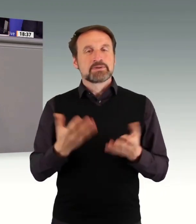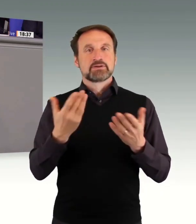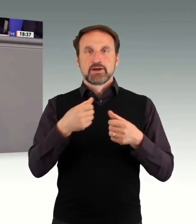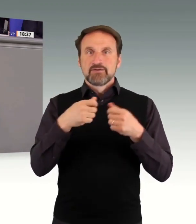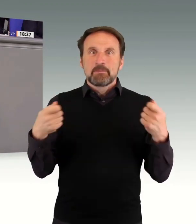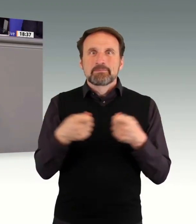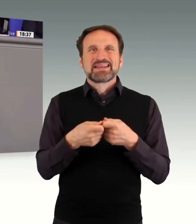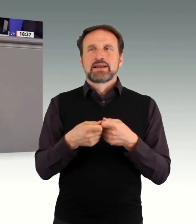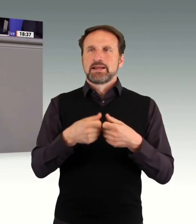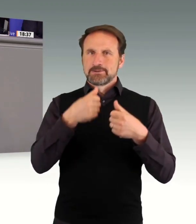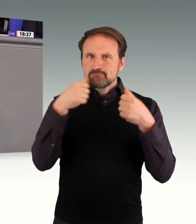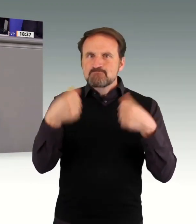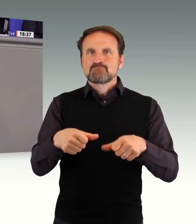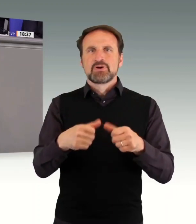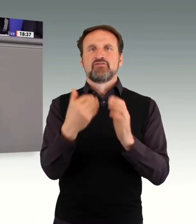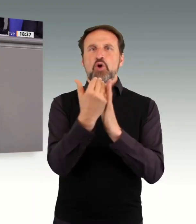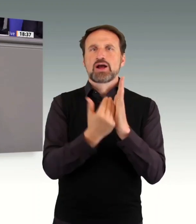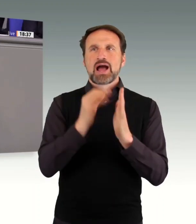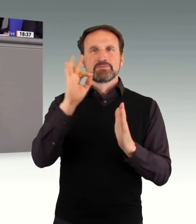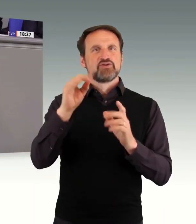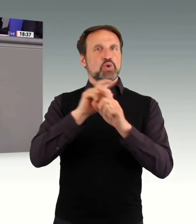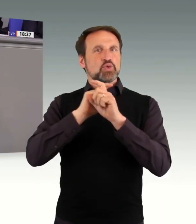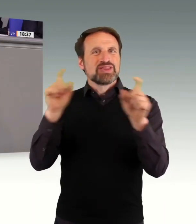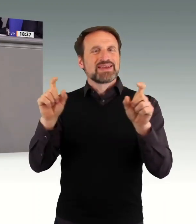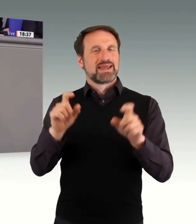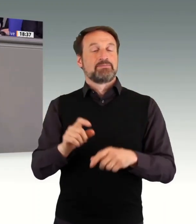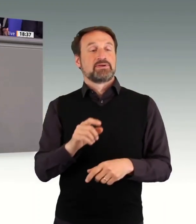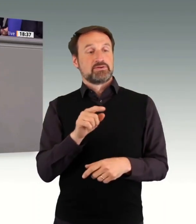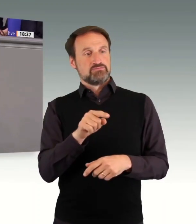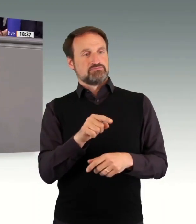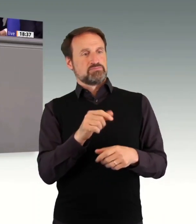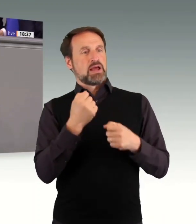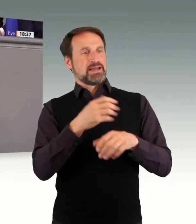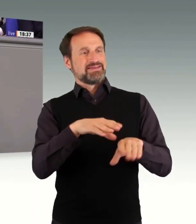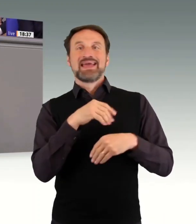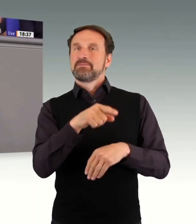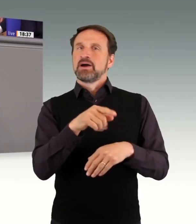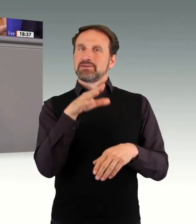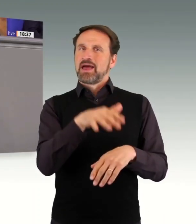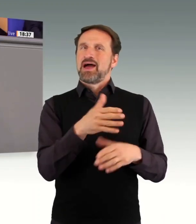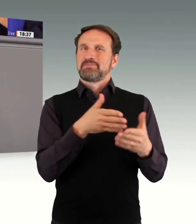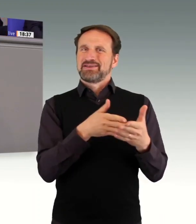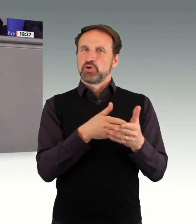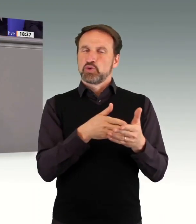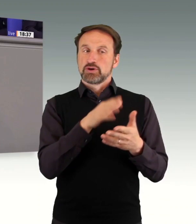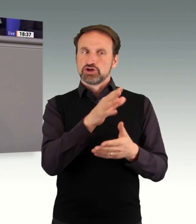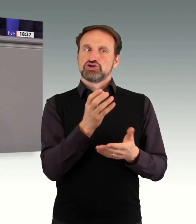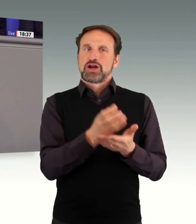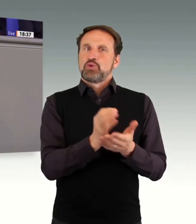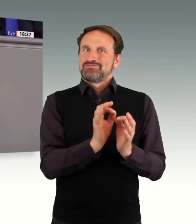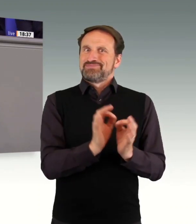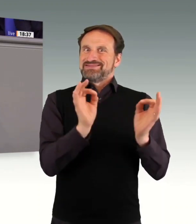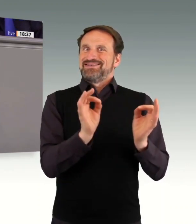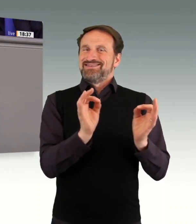und die Stellung von Arbeitnehmerinnen und Arbeitnehmern mit Behinderung wirklich stärken würden, werden ja schlicht und ergreifend ausgenommen.